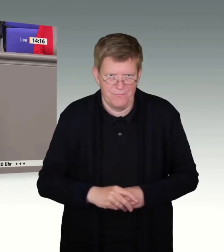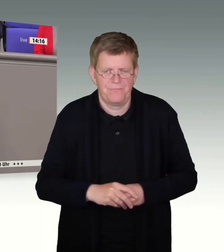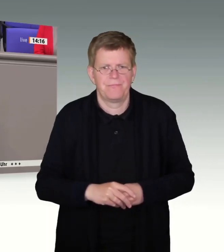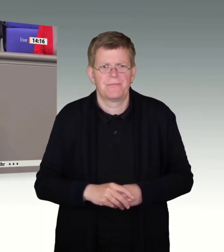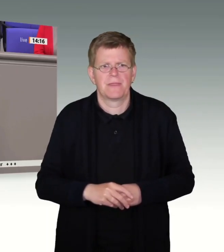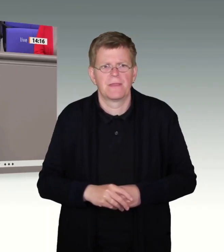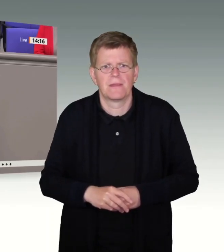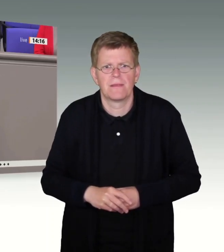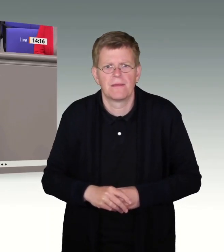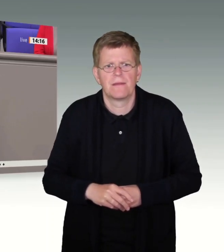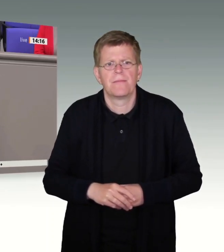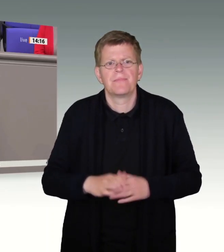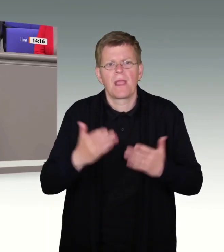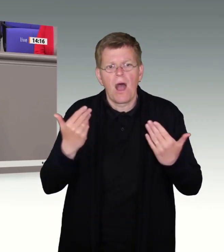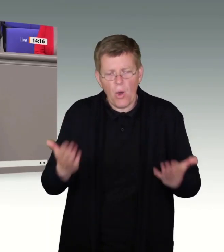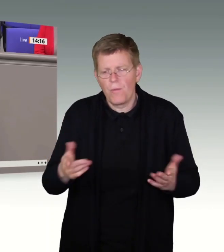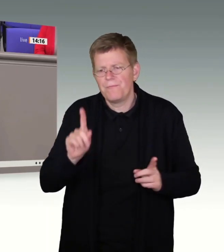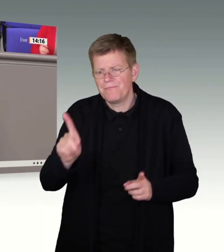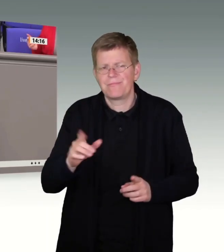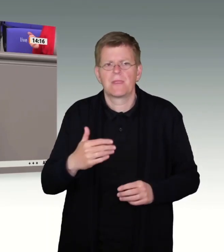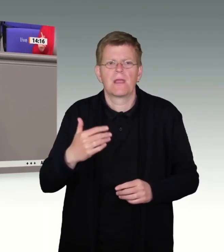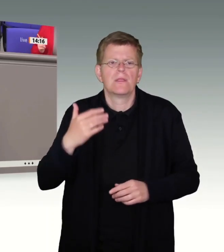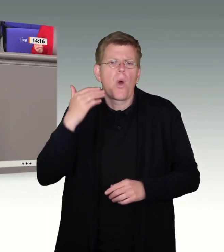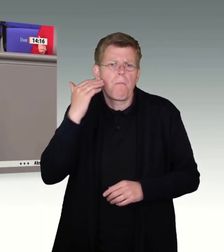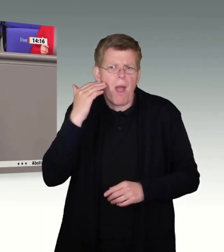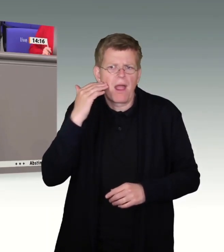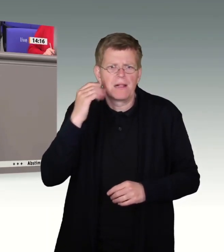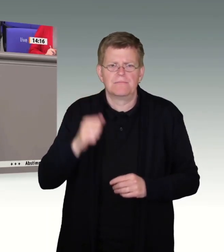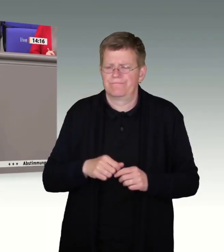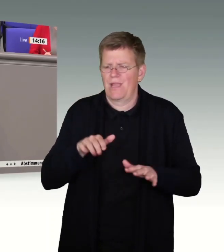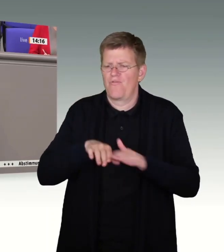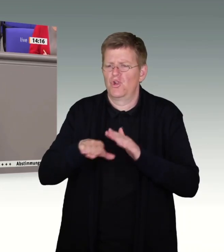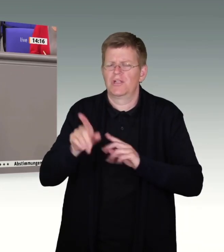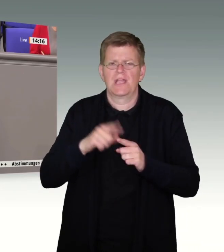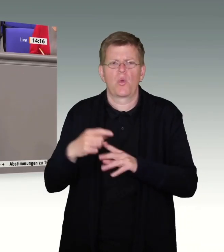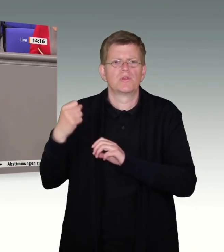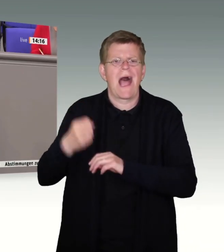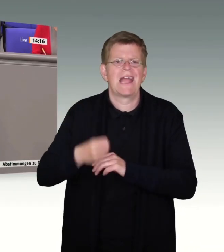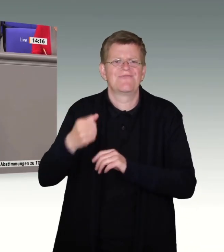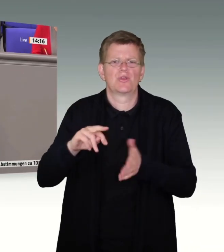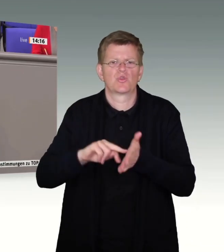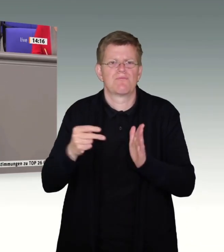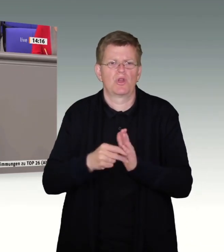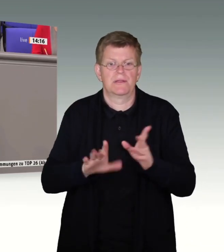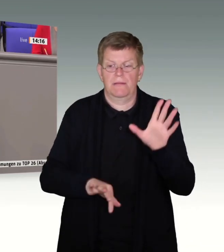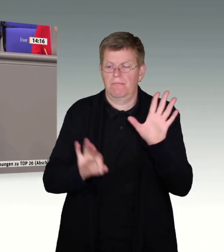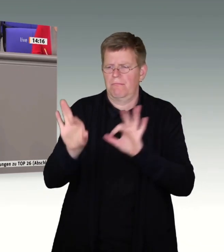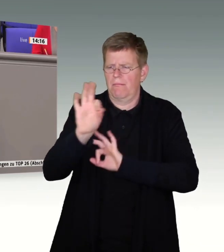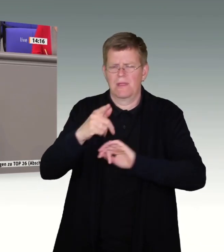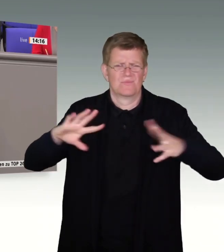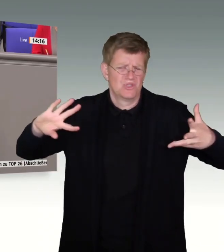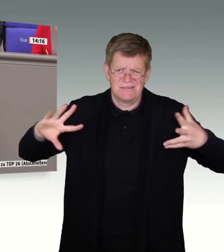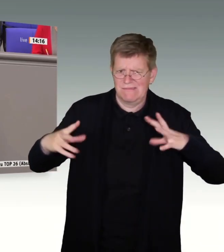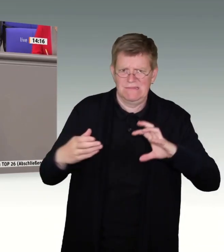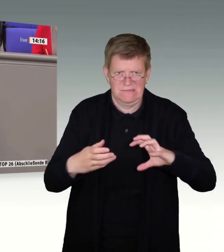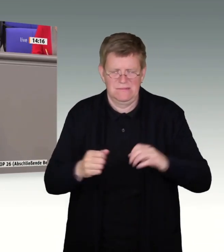wir das uns hinterlassene Stückwerk von Frau Merkels Flüchtlings und Einwanderungspolitik zu einem sinnhaften Ganzen bringen. Es ist höchste Zeit, dass wir